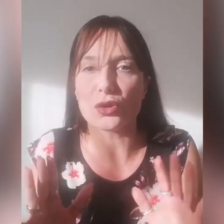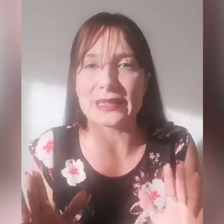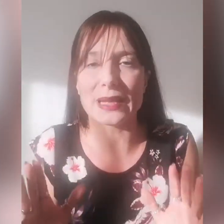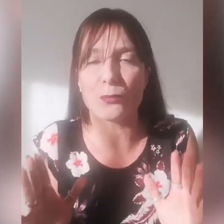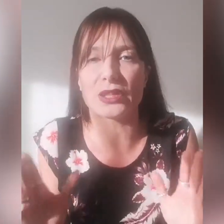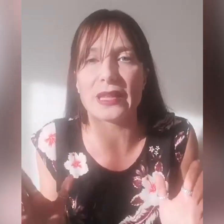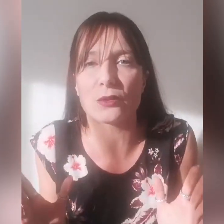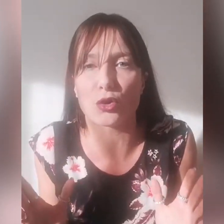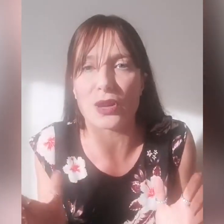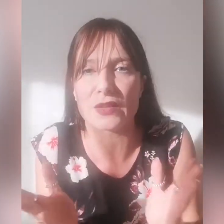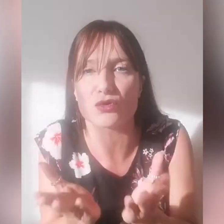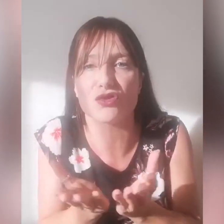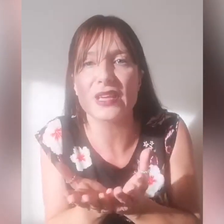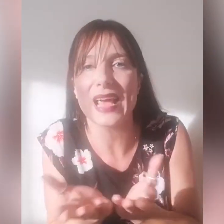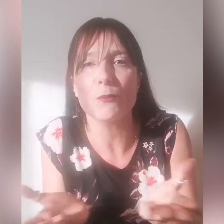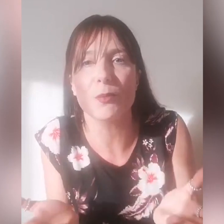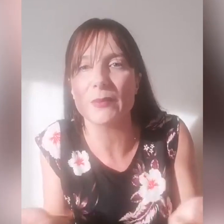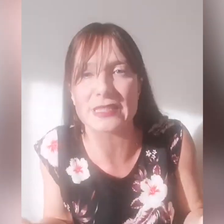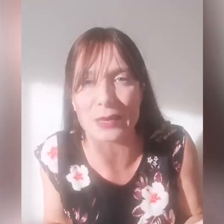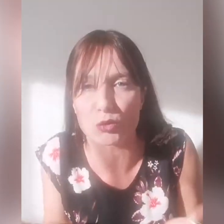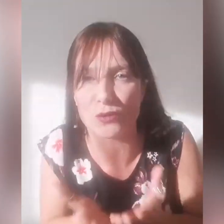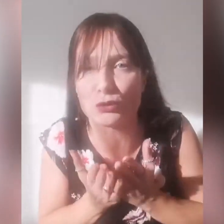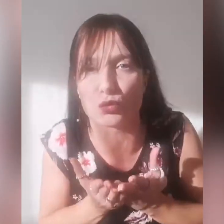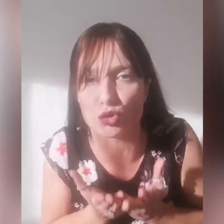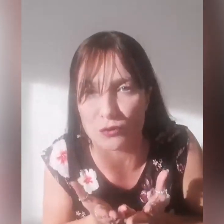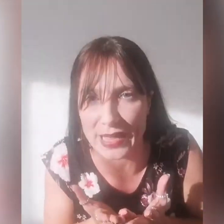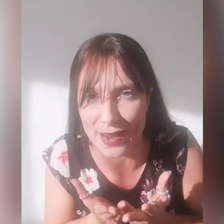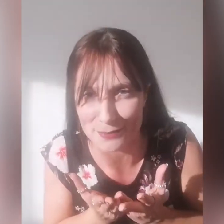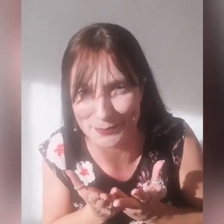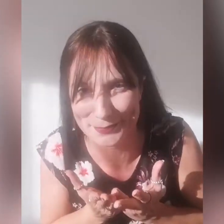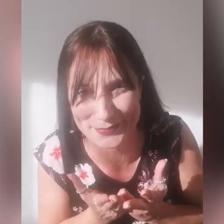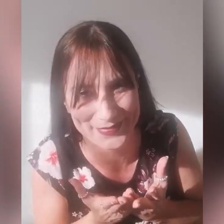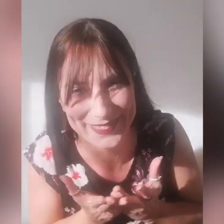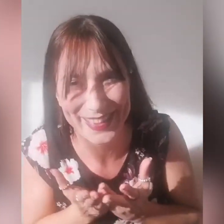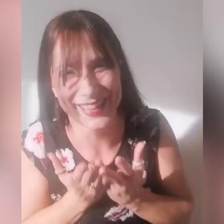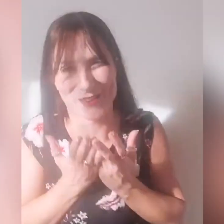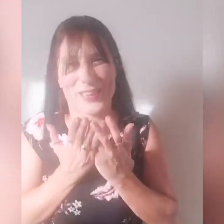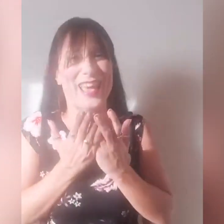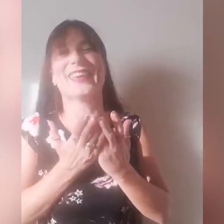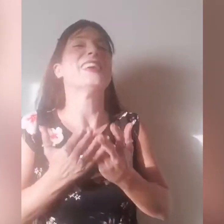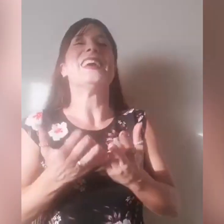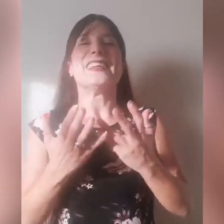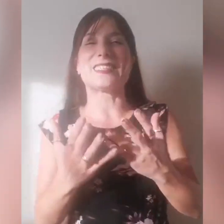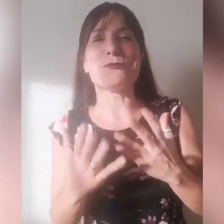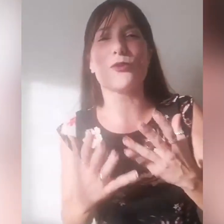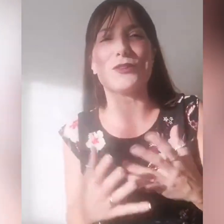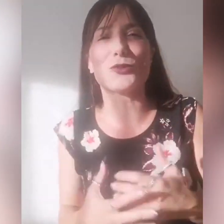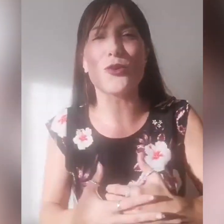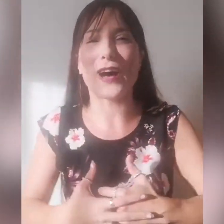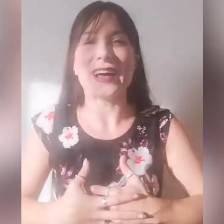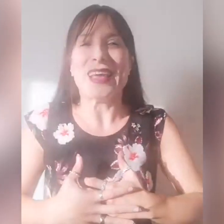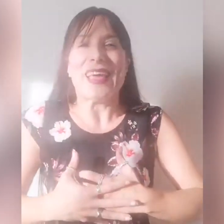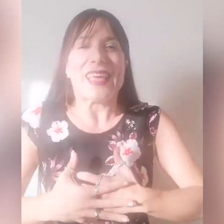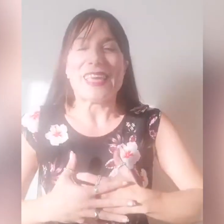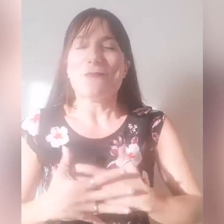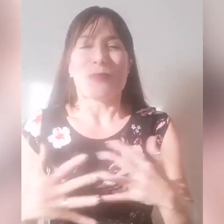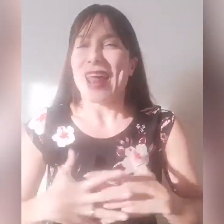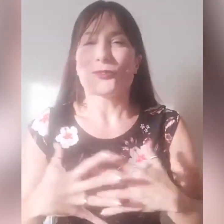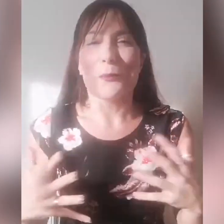nel tempo del coronavirus, ci chiediamo prima il Salmo 91 dove era, ok? Il Salmo 91 va imparato a